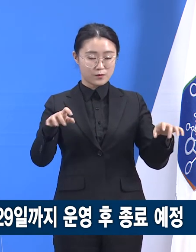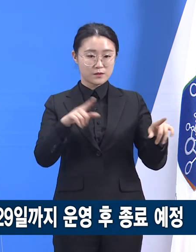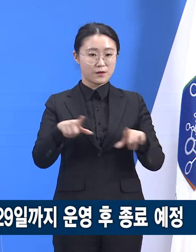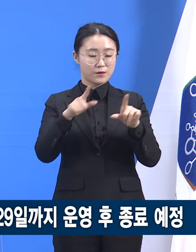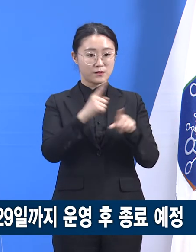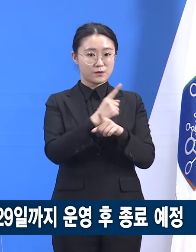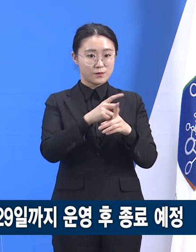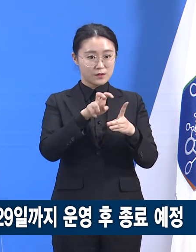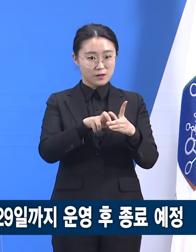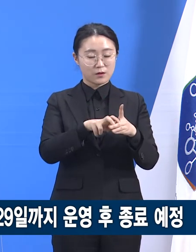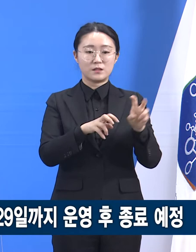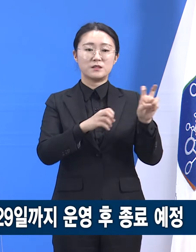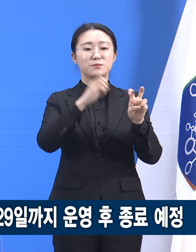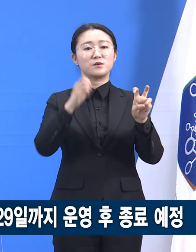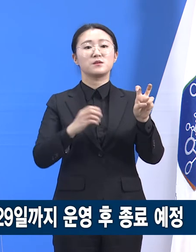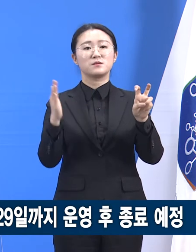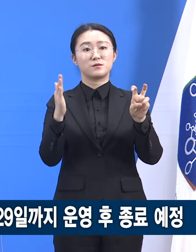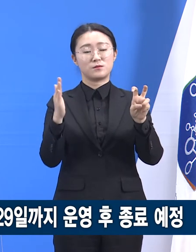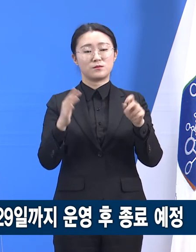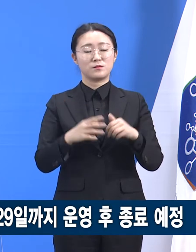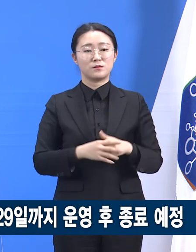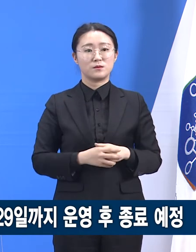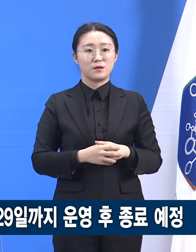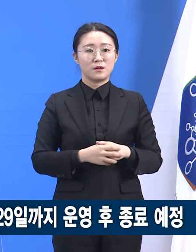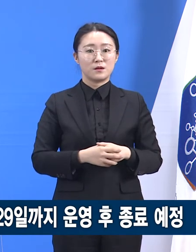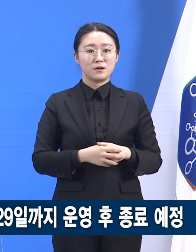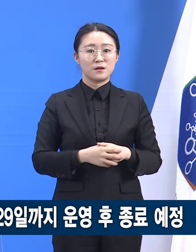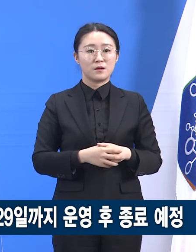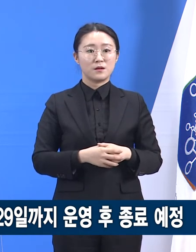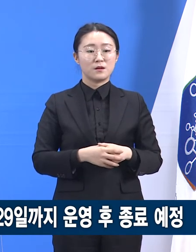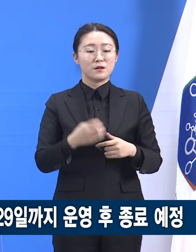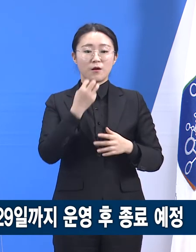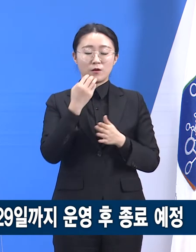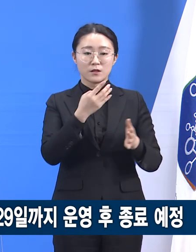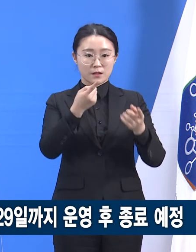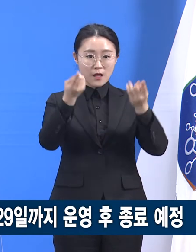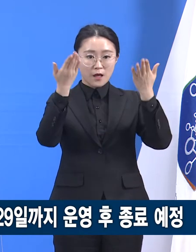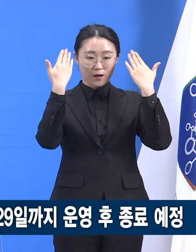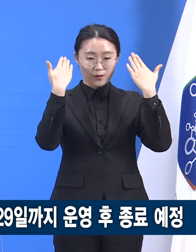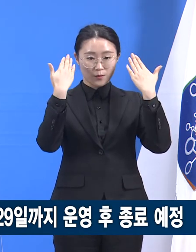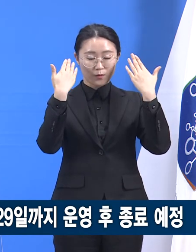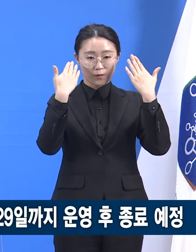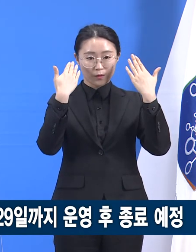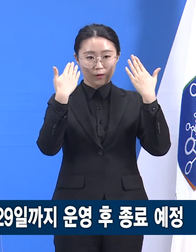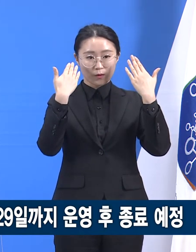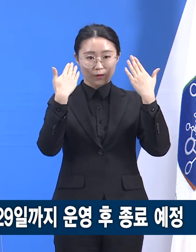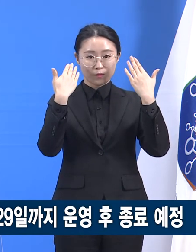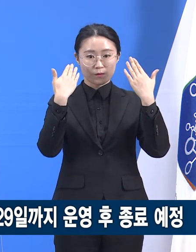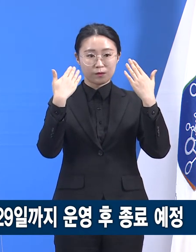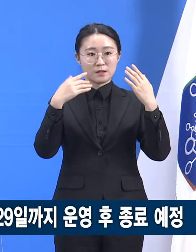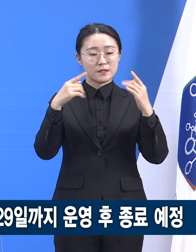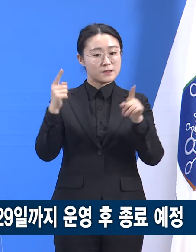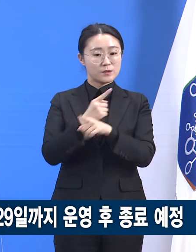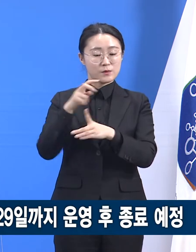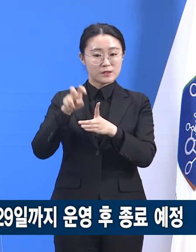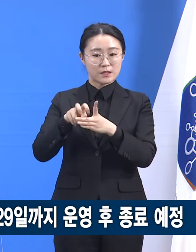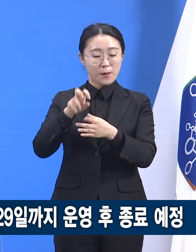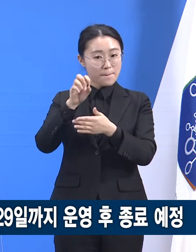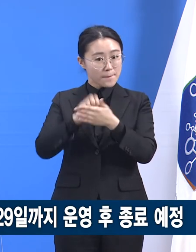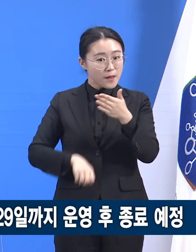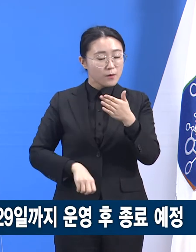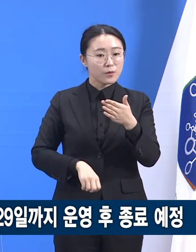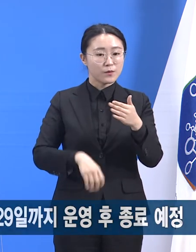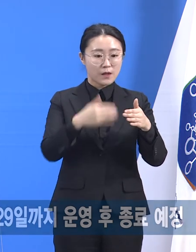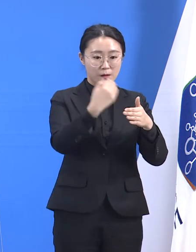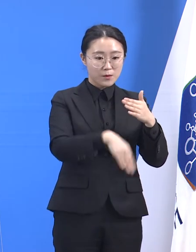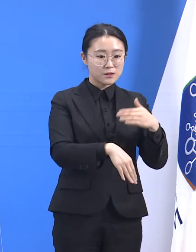경기대학교 생활치료센터를 제외하고 계산했을 때의 가동률도 38.9%로 여유가 있습니다.